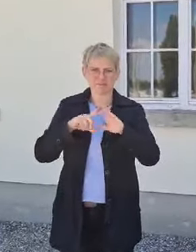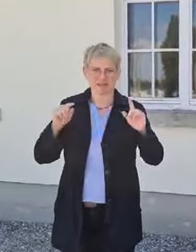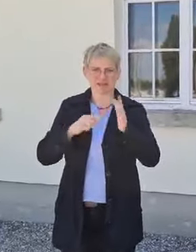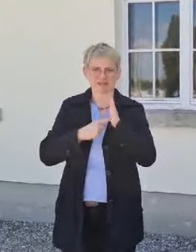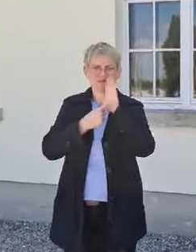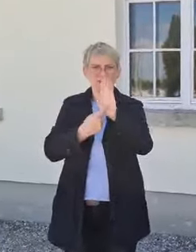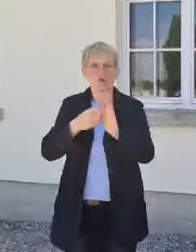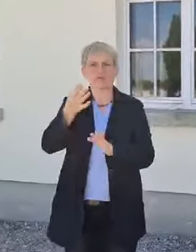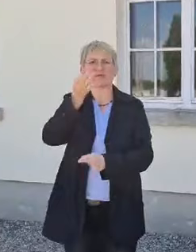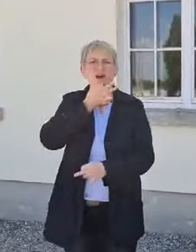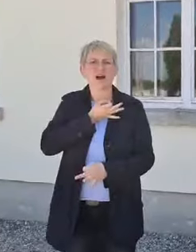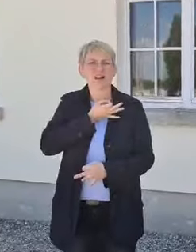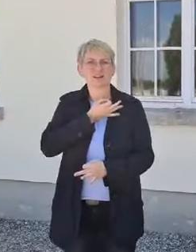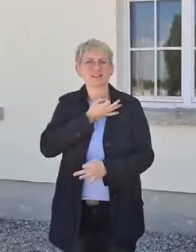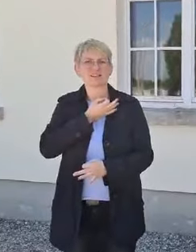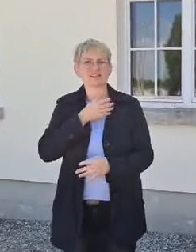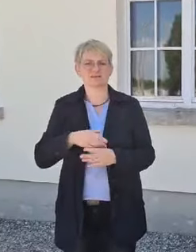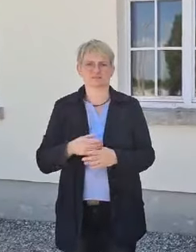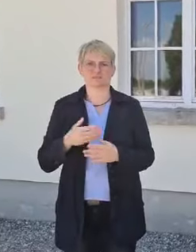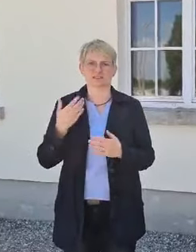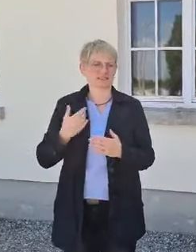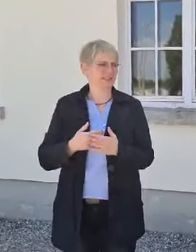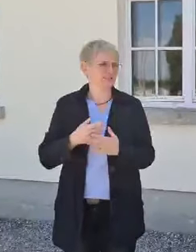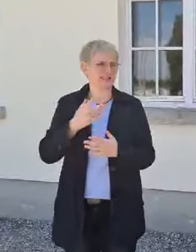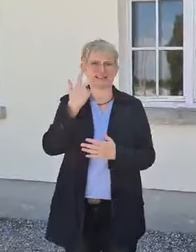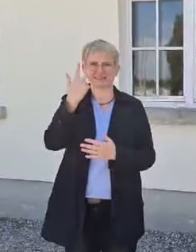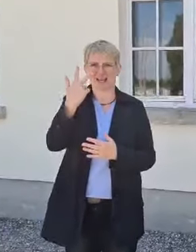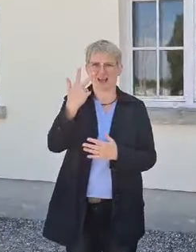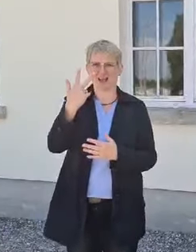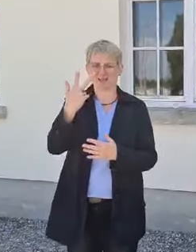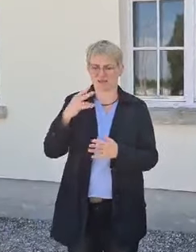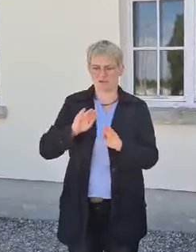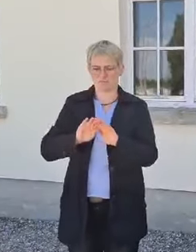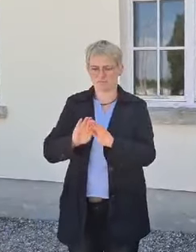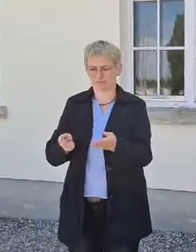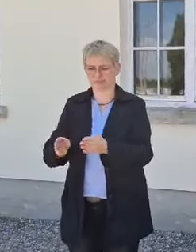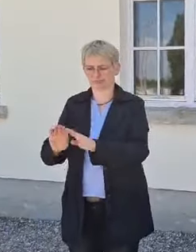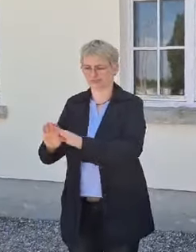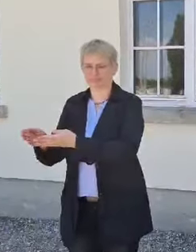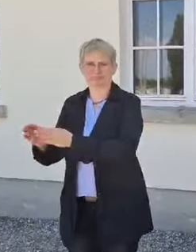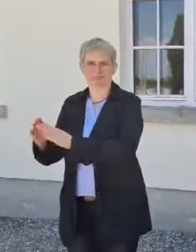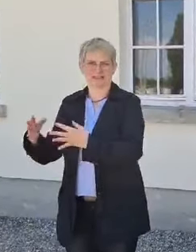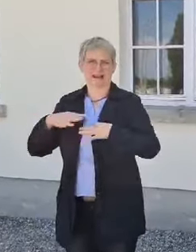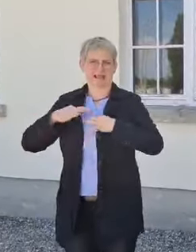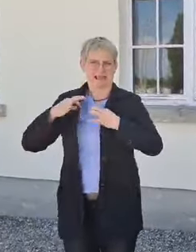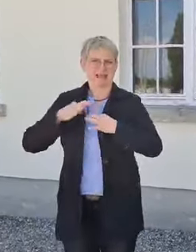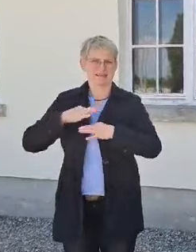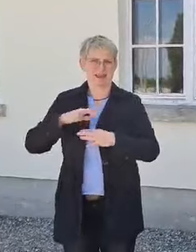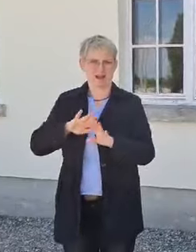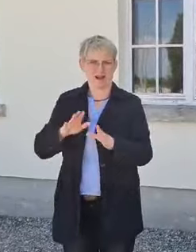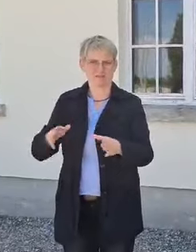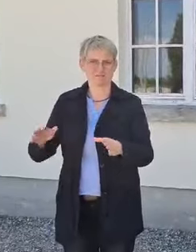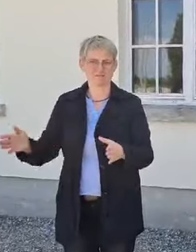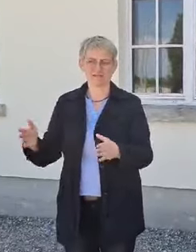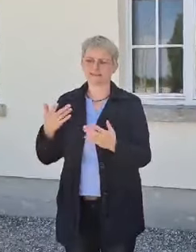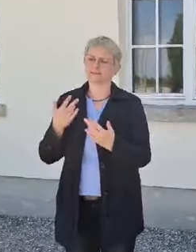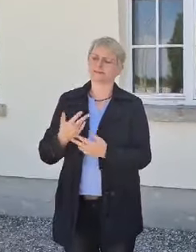Frage nach diesen drei Kleiderbündeln. Diese drei Kleiderbündel soll die